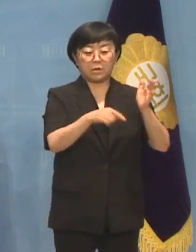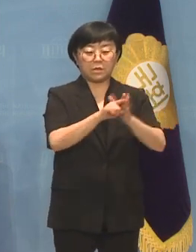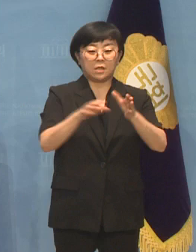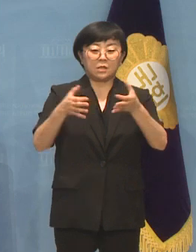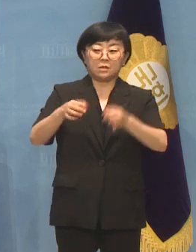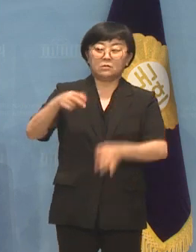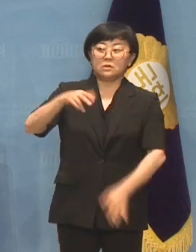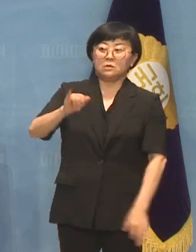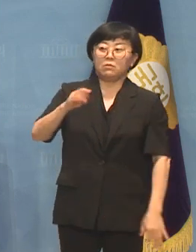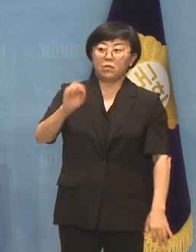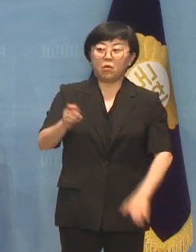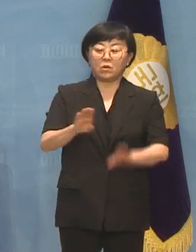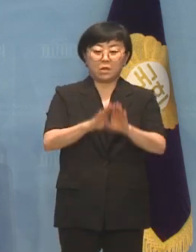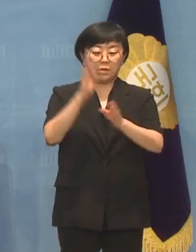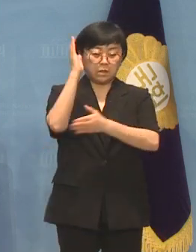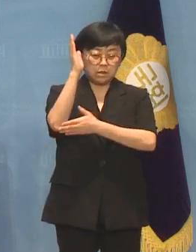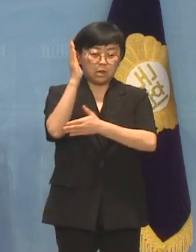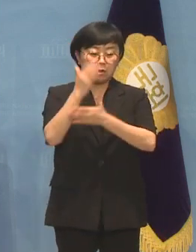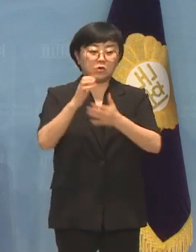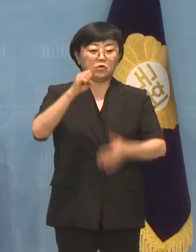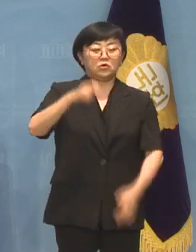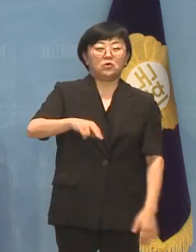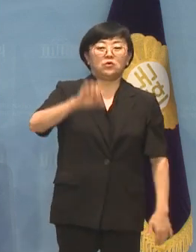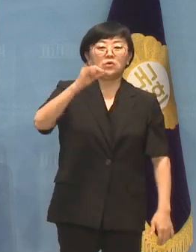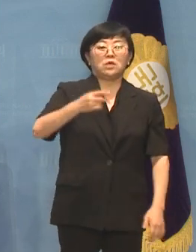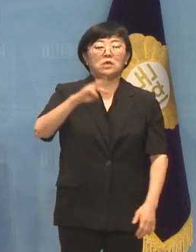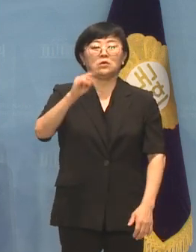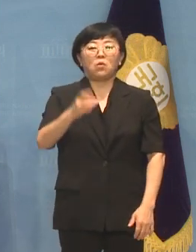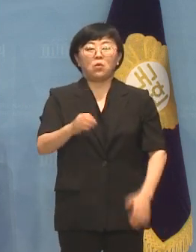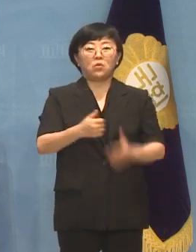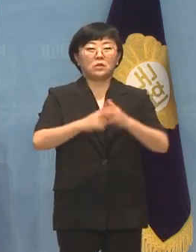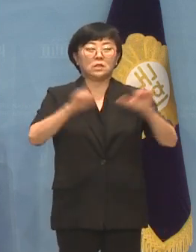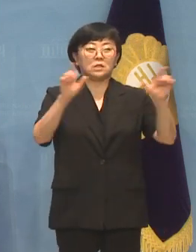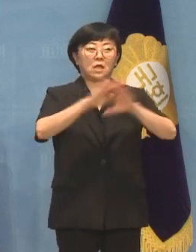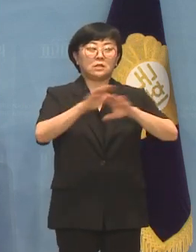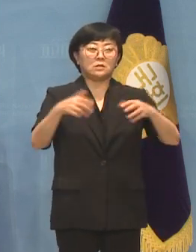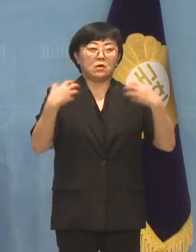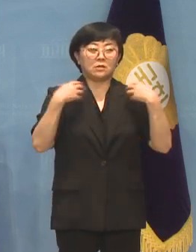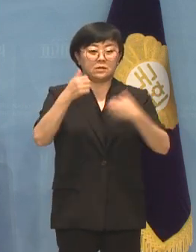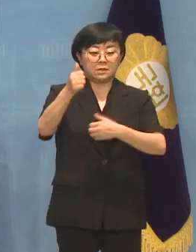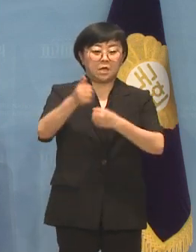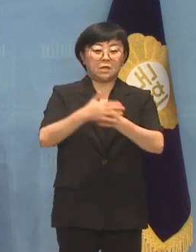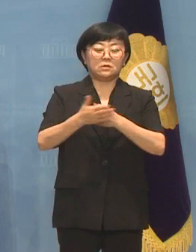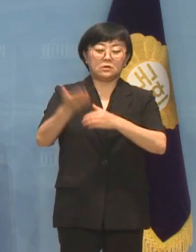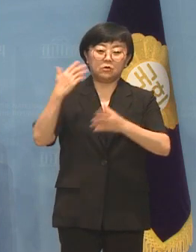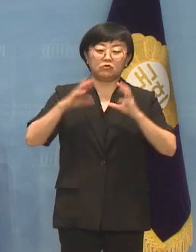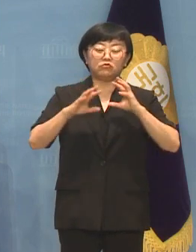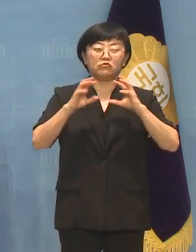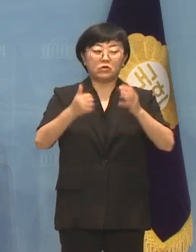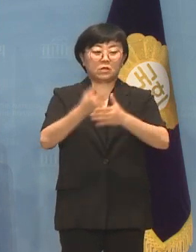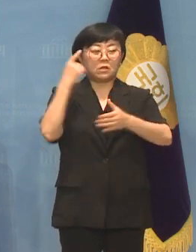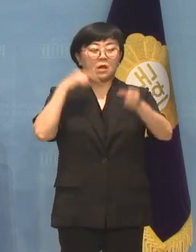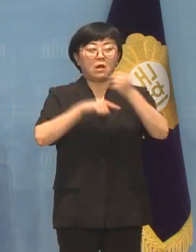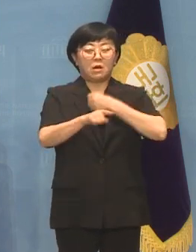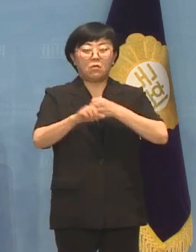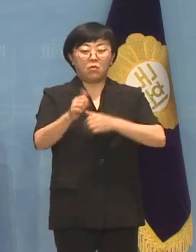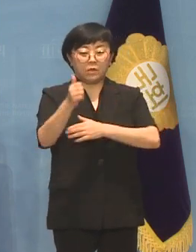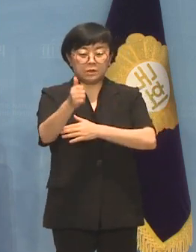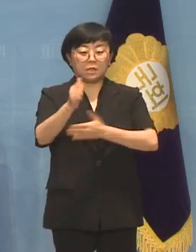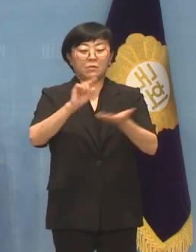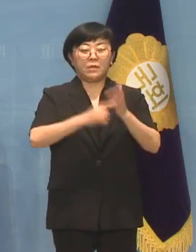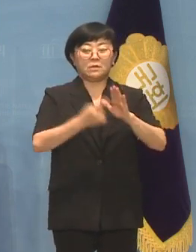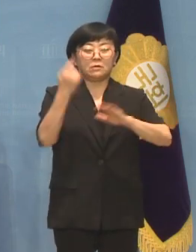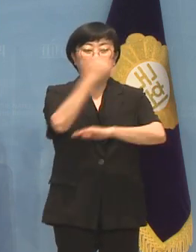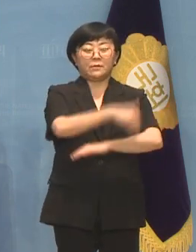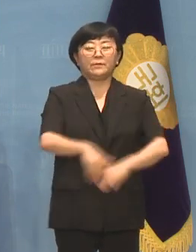국회의장의 개회사와 더불어 유희동 기상청장 및 조촌호 전 국립기상과학원장이 발제를